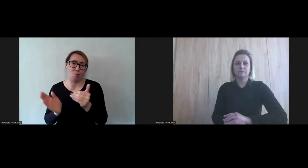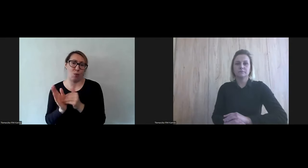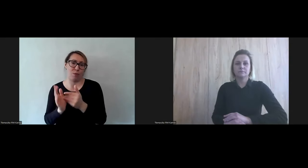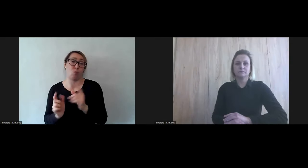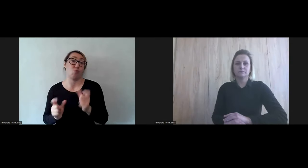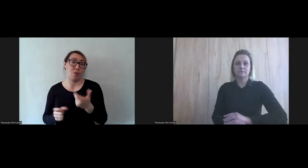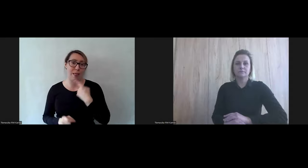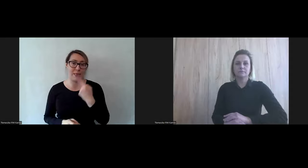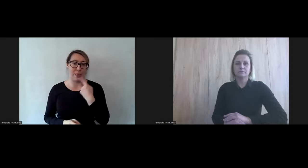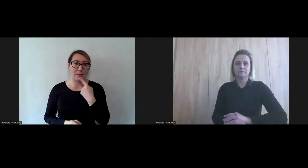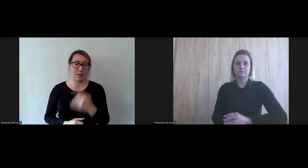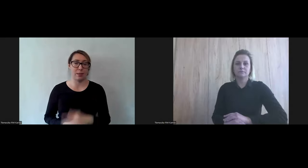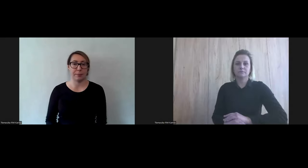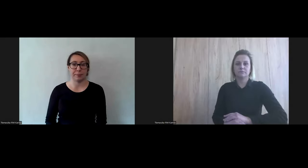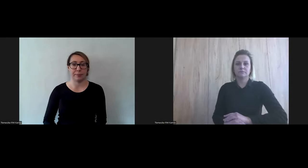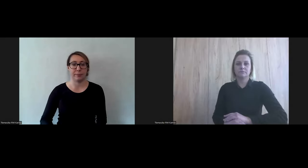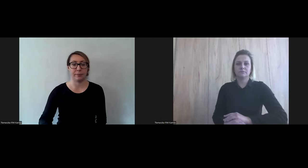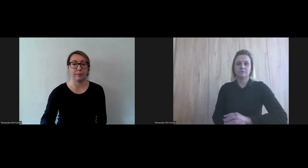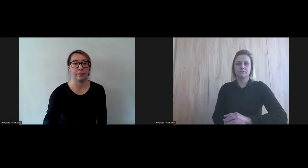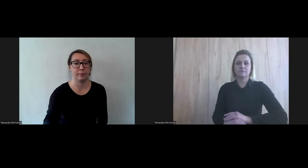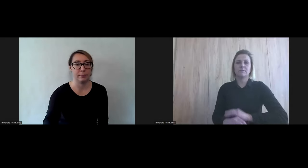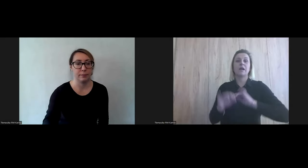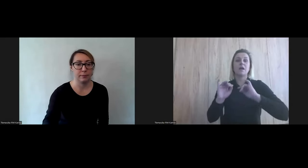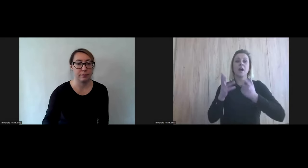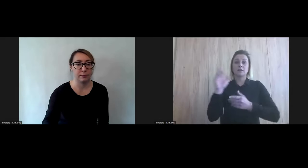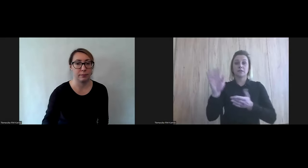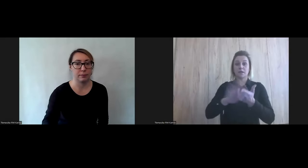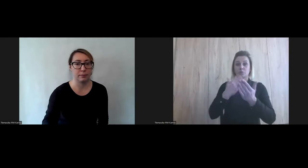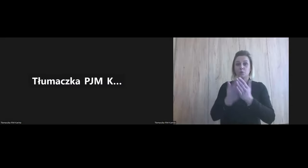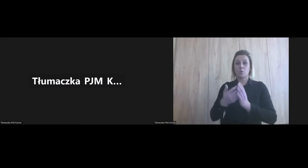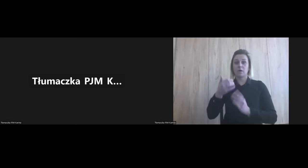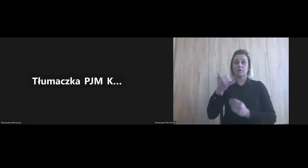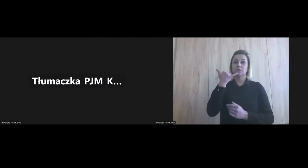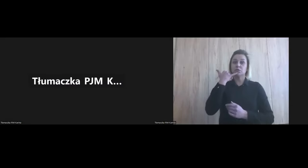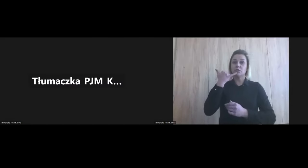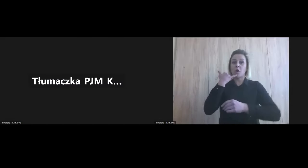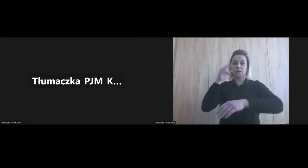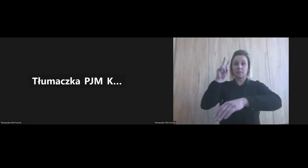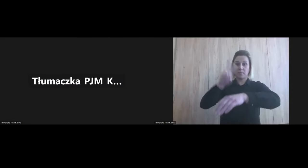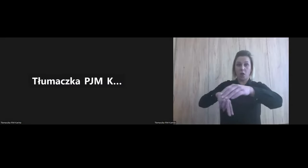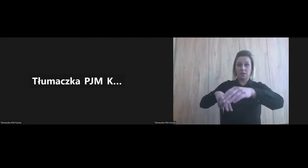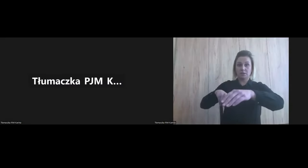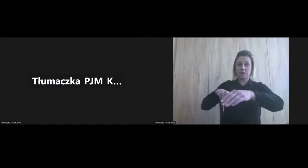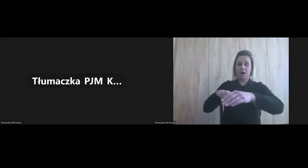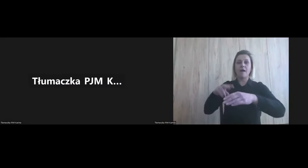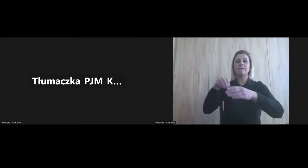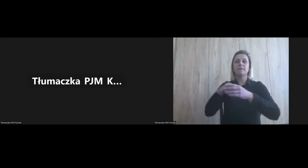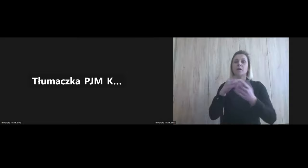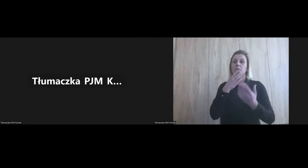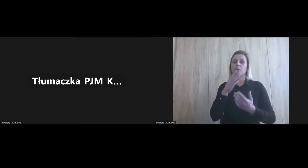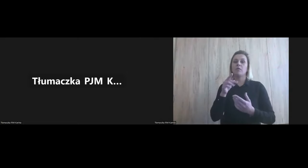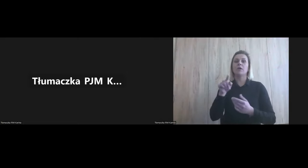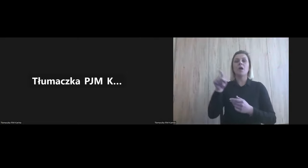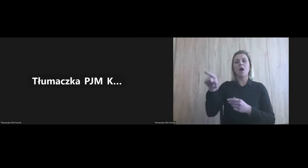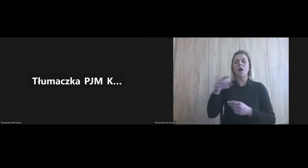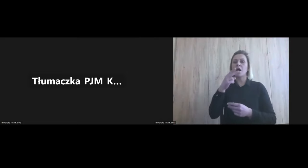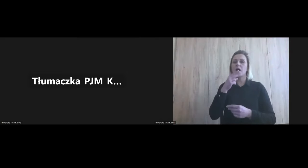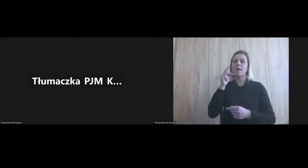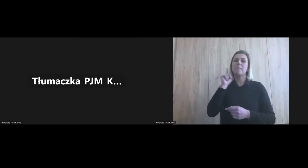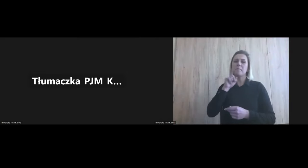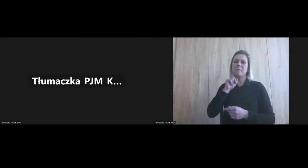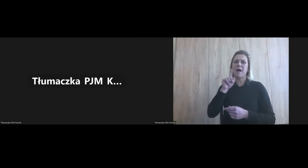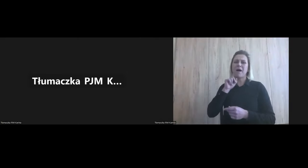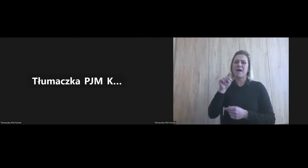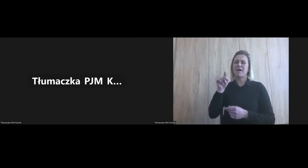i kiedy dzwoni do mnie ktoś z policji, niedawno miałem taką sytuację, wie pan co, bo tutaj mamy takiego pana, ale on